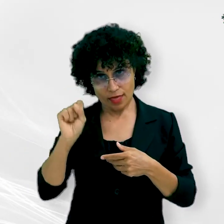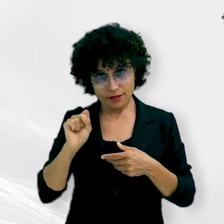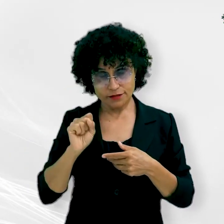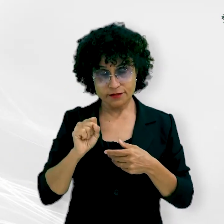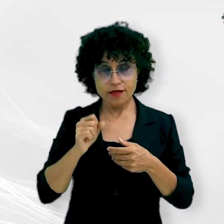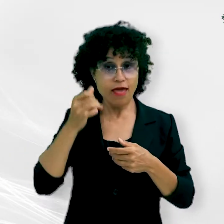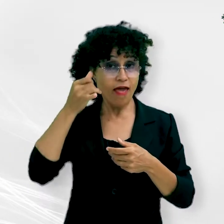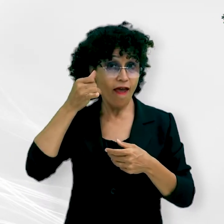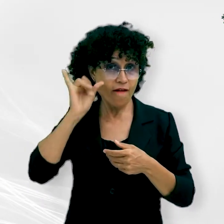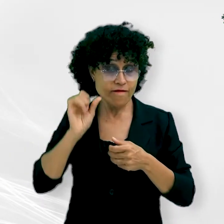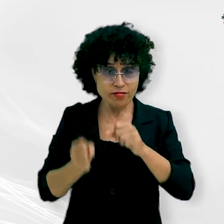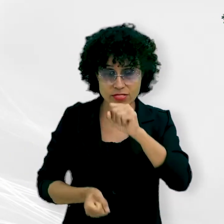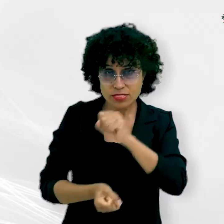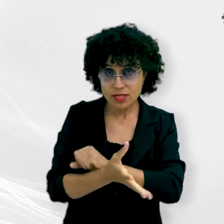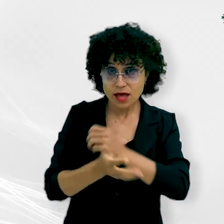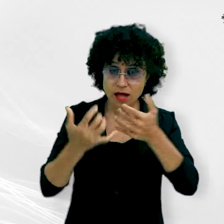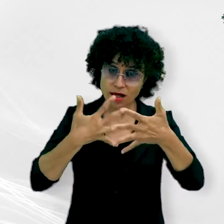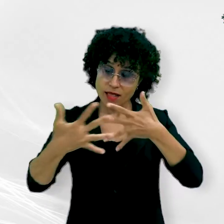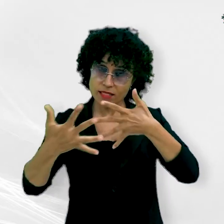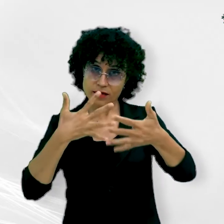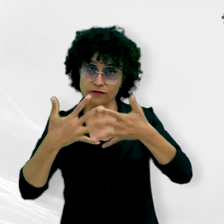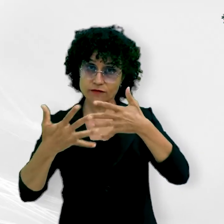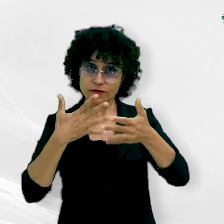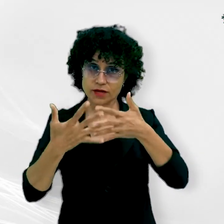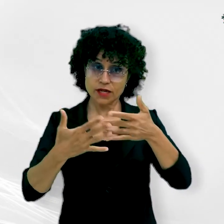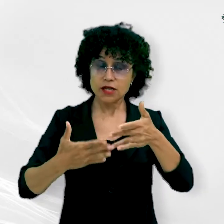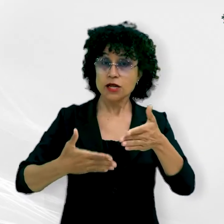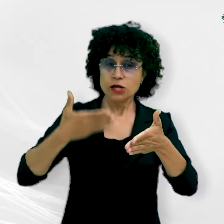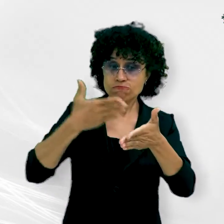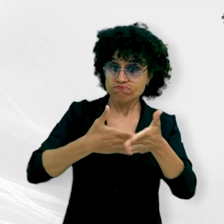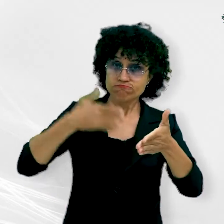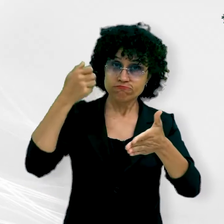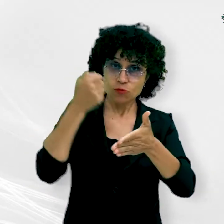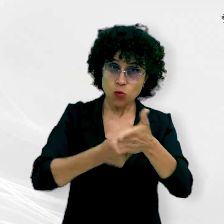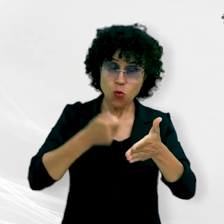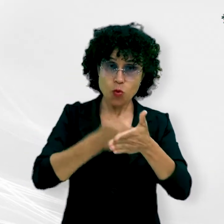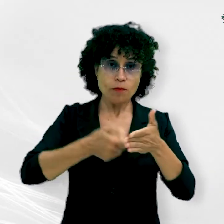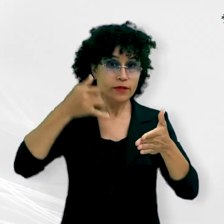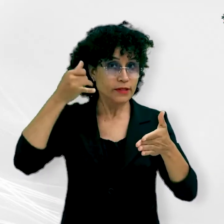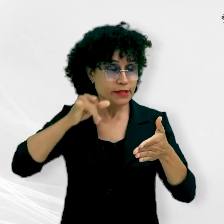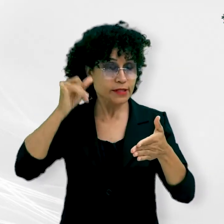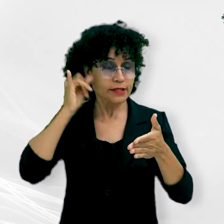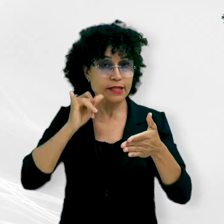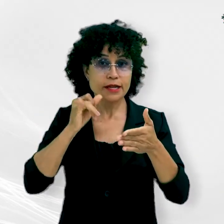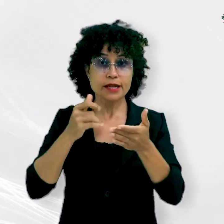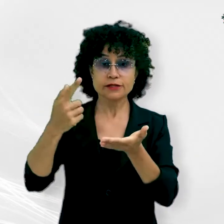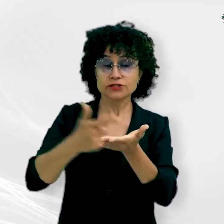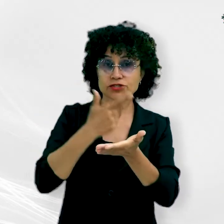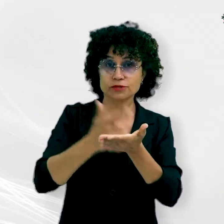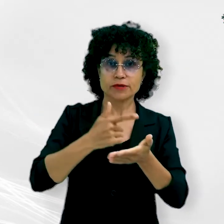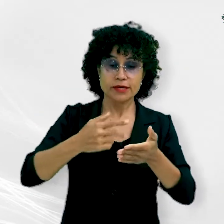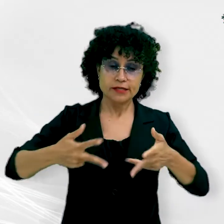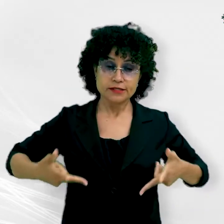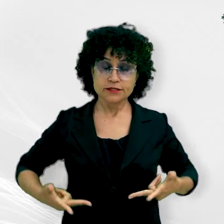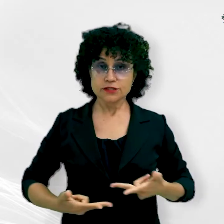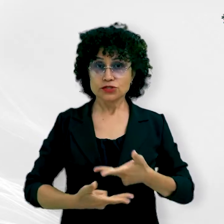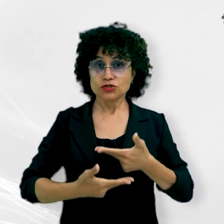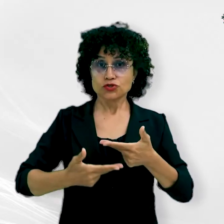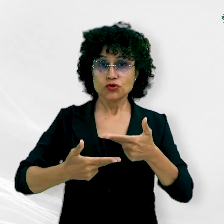A transparência da regulação é a melhor forma de se combater fraudes nos agendamentos de cirurgias, internações hospitalares